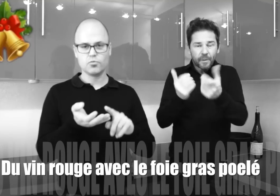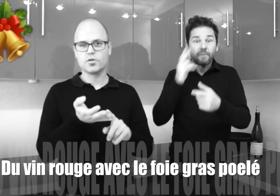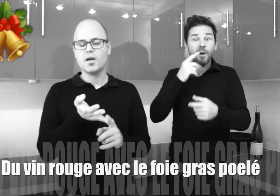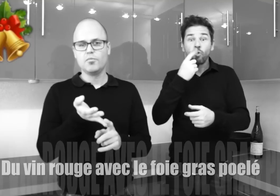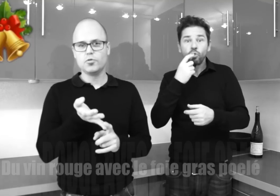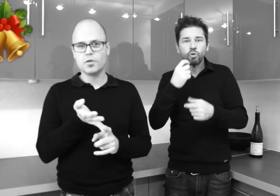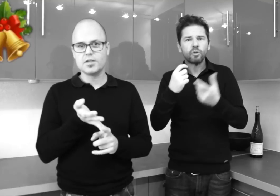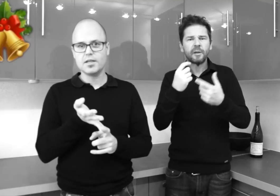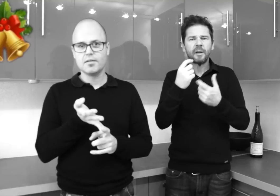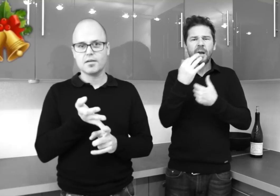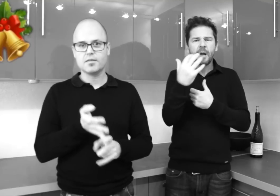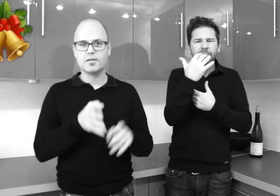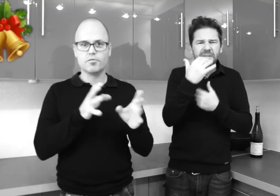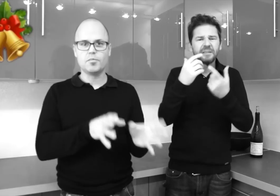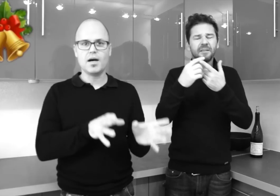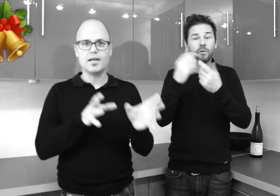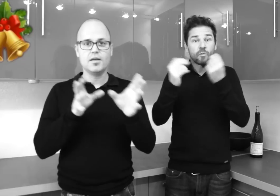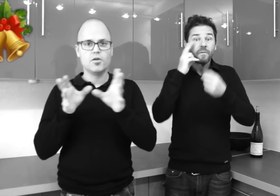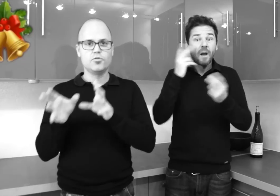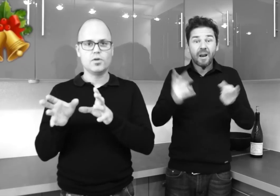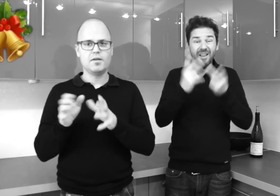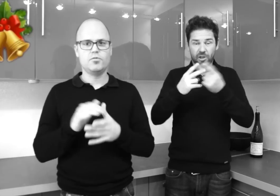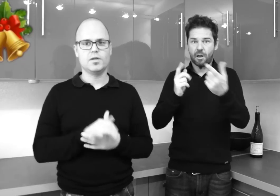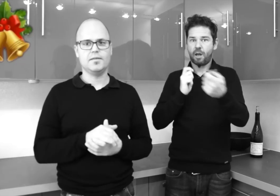rouges plutôt légers, si on ne veut pas aller sur les vins sucrés.